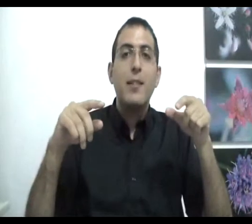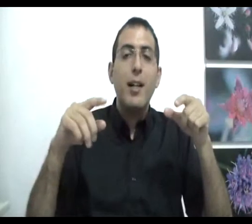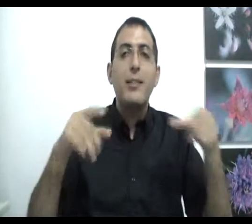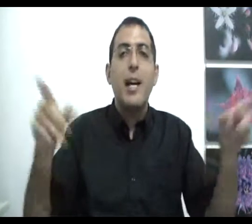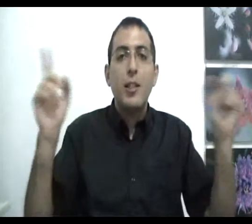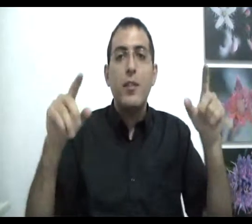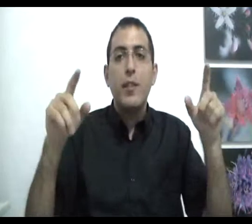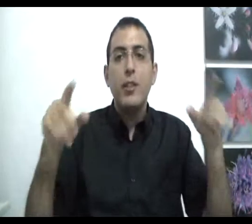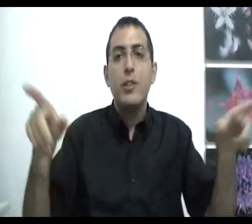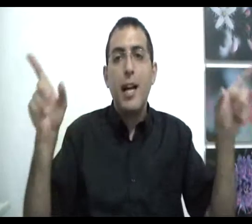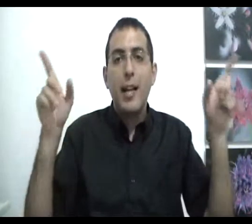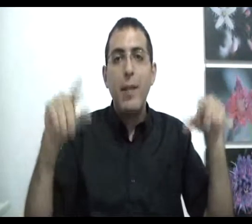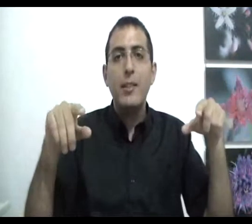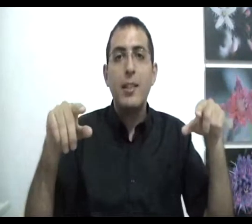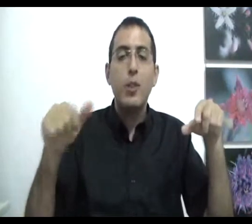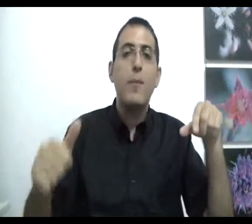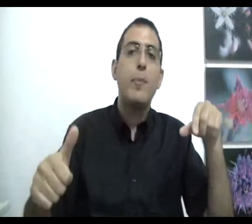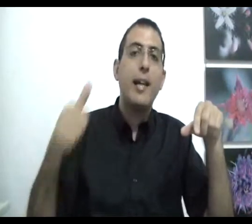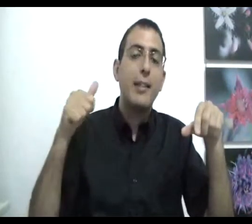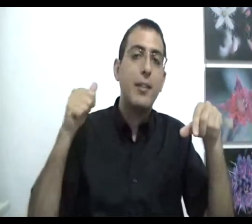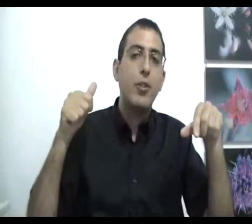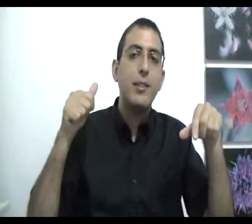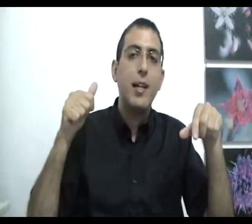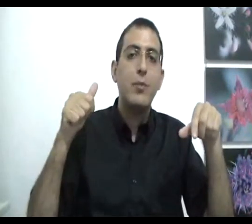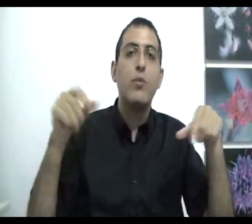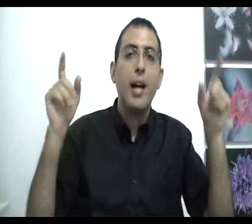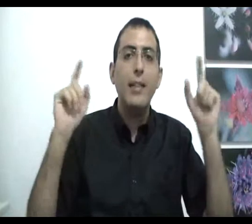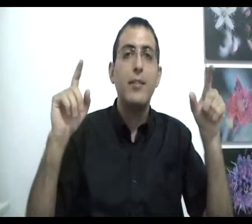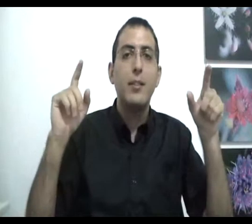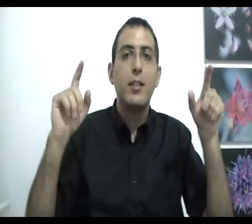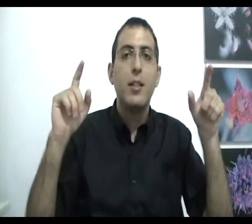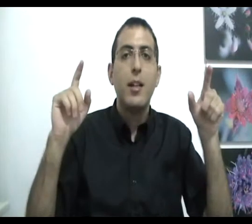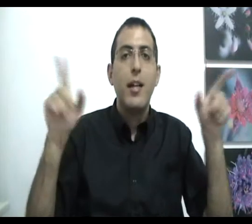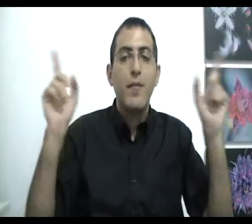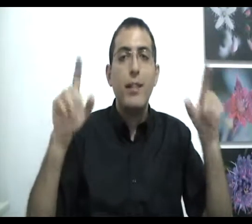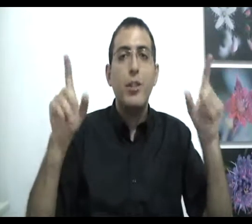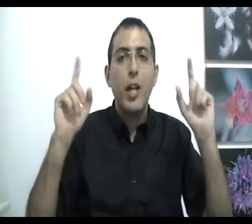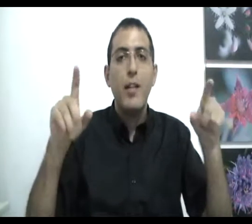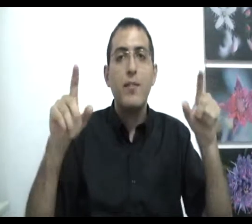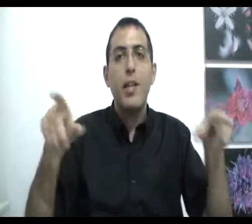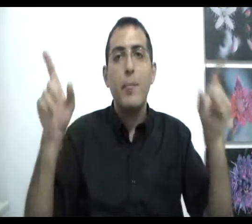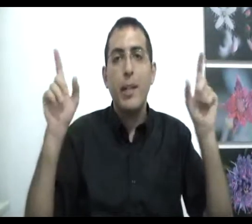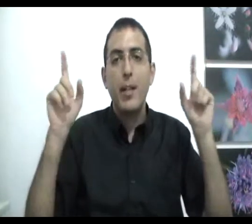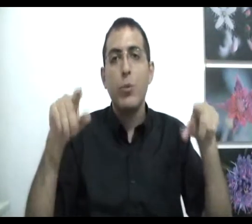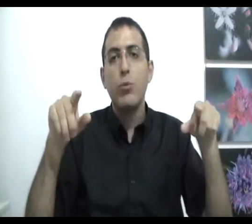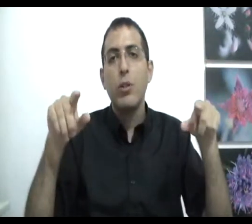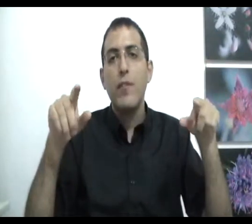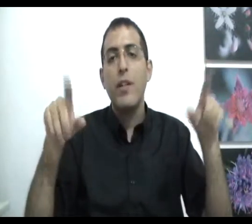הדבר הזה עכשיו תבין שזה רק ככמה הצדים של המתביעה, כי הצד השני זה האחדות. ואז הבנת שאין הבדל בין אחדות לבין